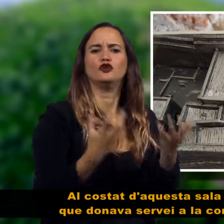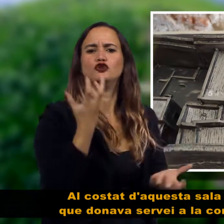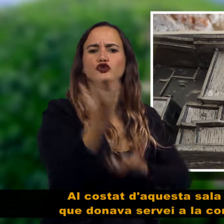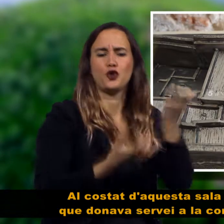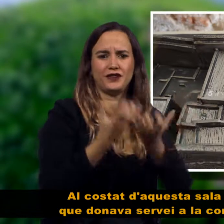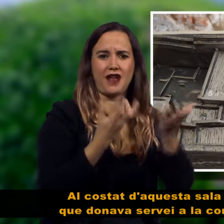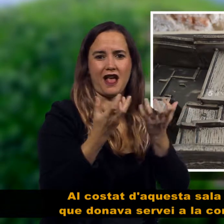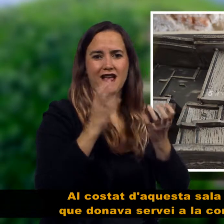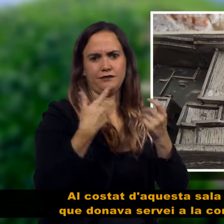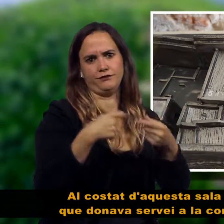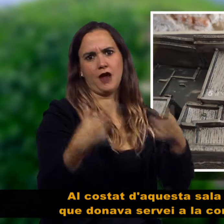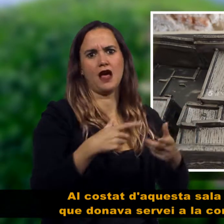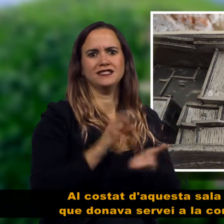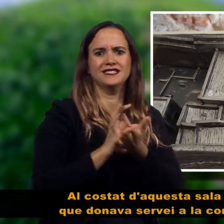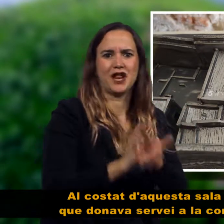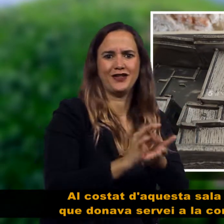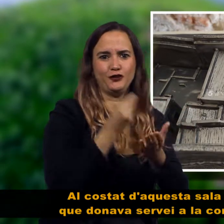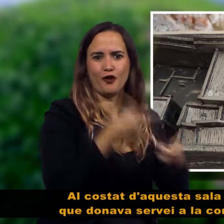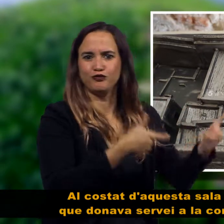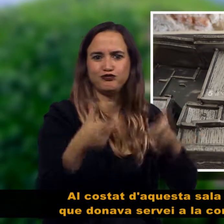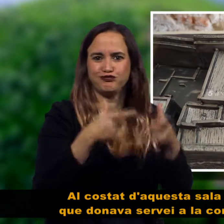fort i una estructura per poder fumar la carn i el peix.